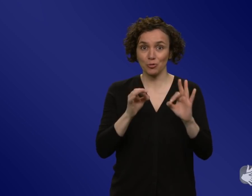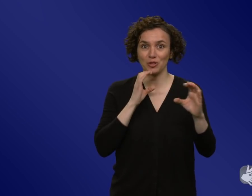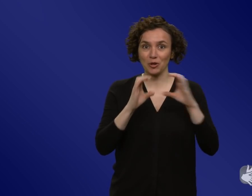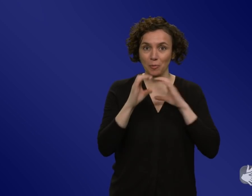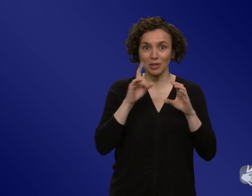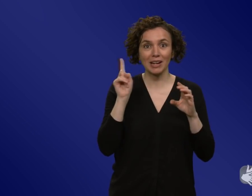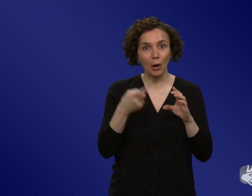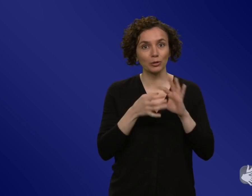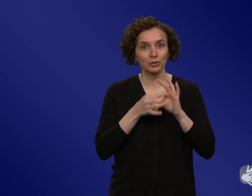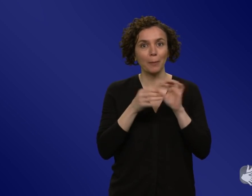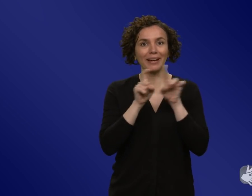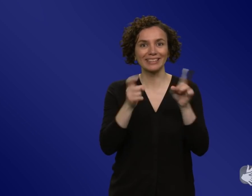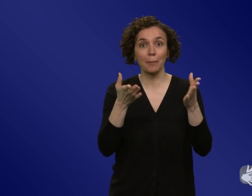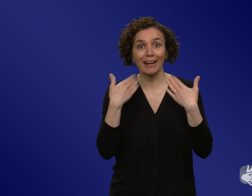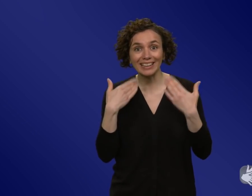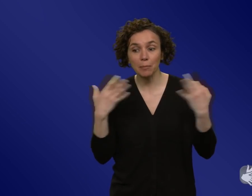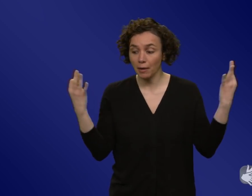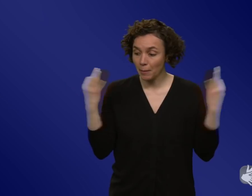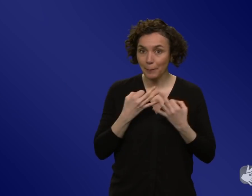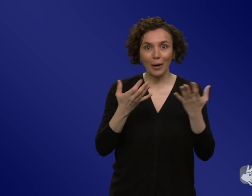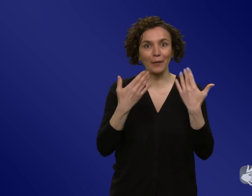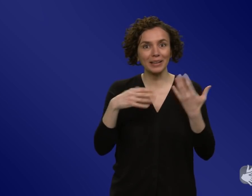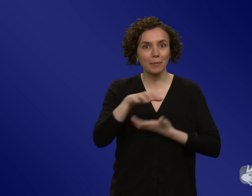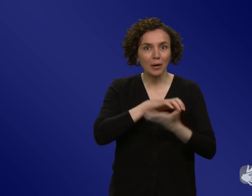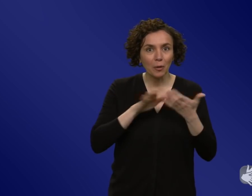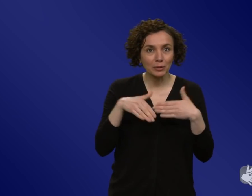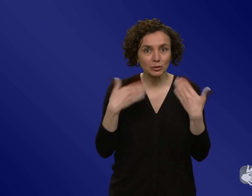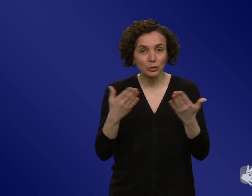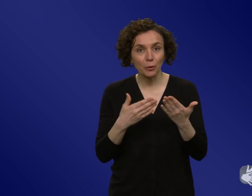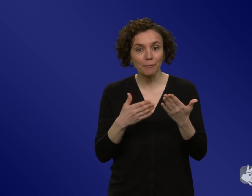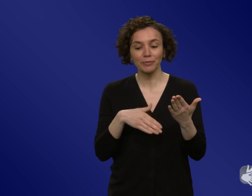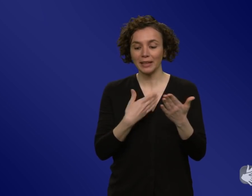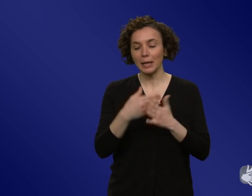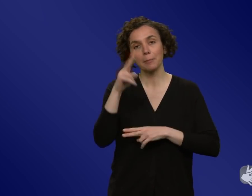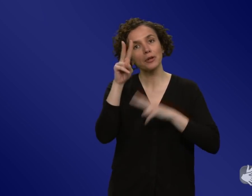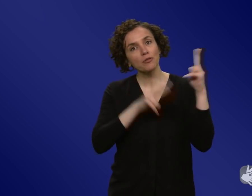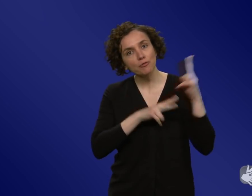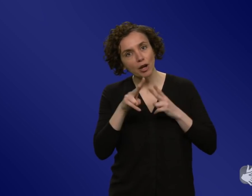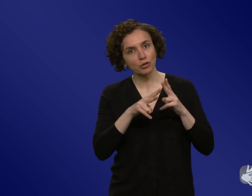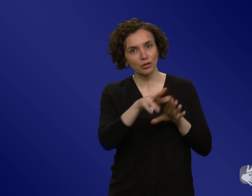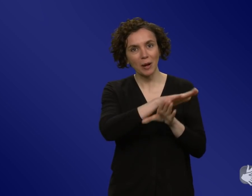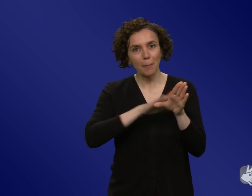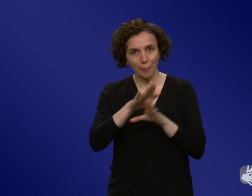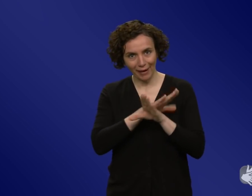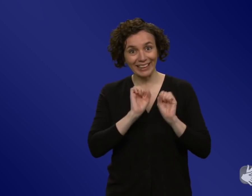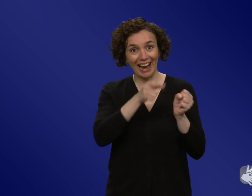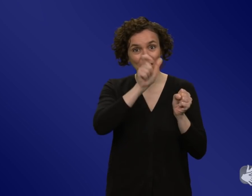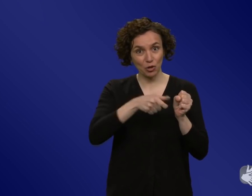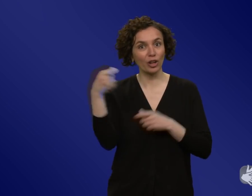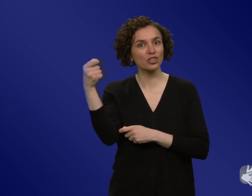eine gute Klimakommunikation. Da gibt es Spieler, eher so stiftungsbasiert beispielsweise, die das machen und auch sehr gut machen, aber auch auf offizieller